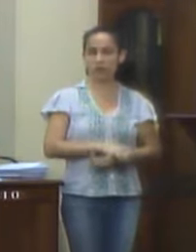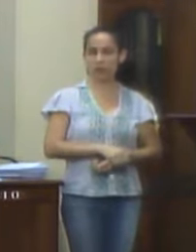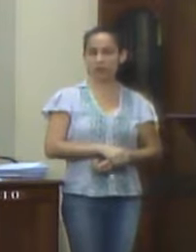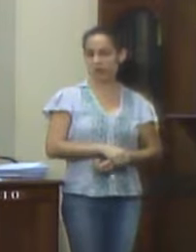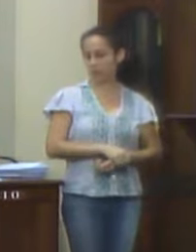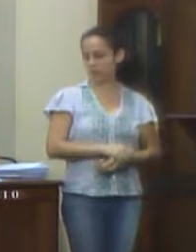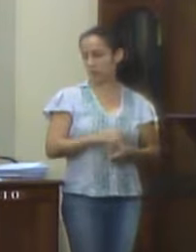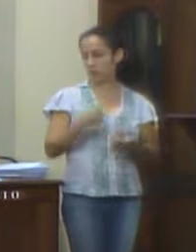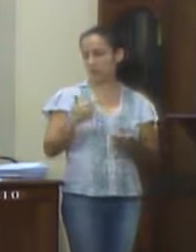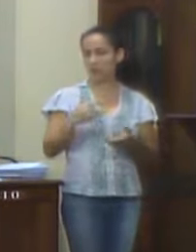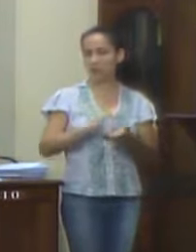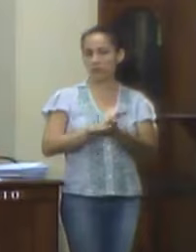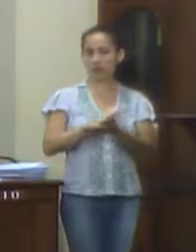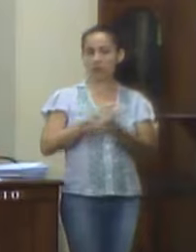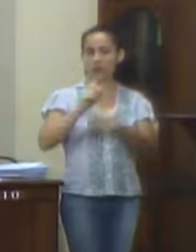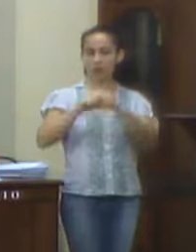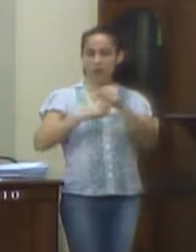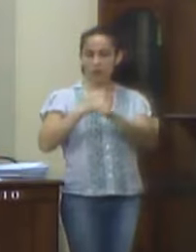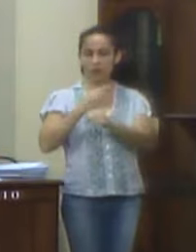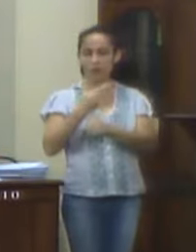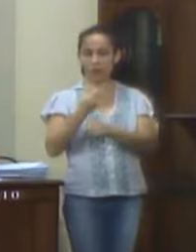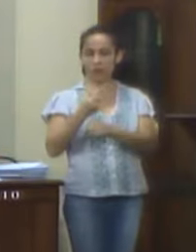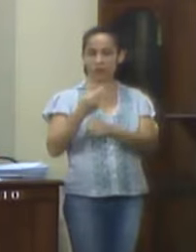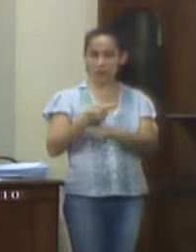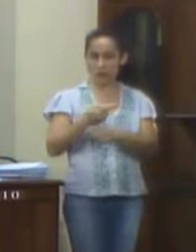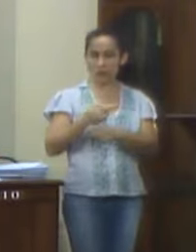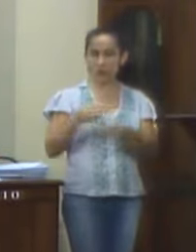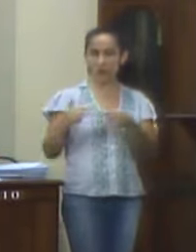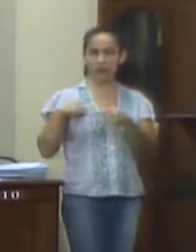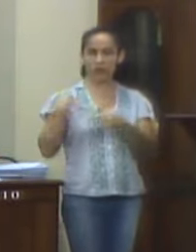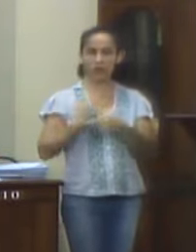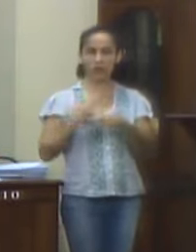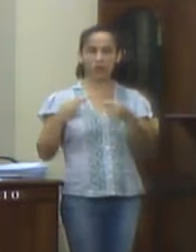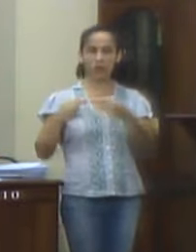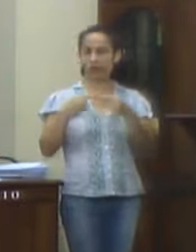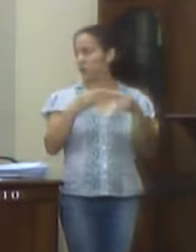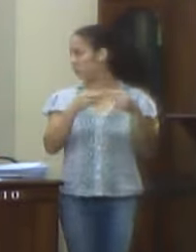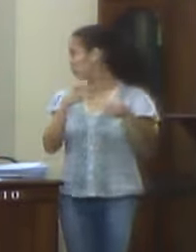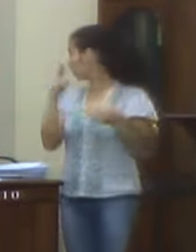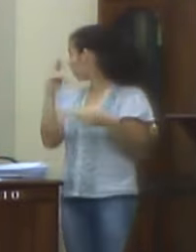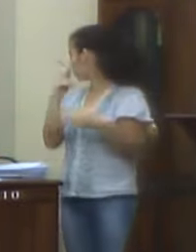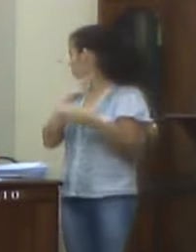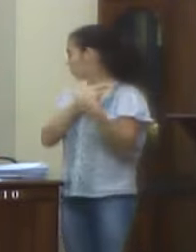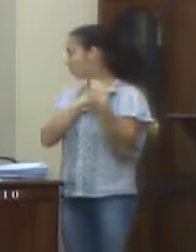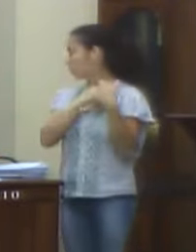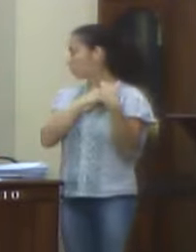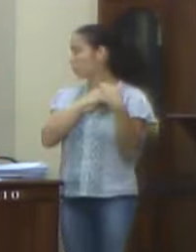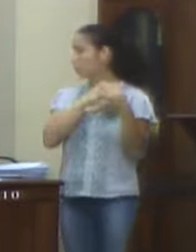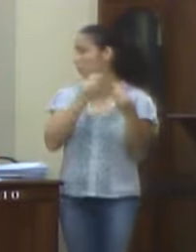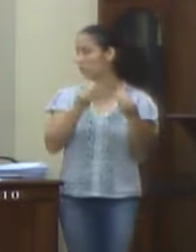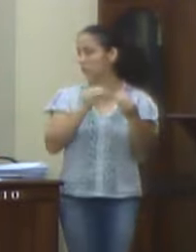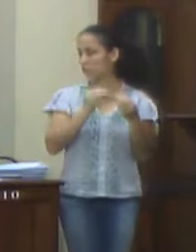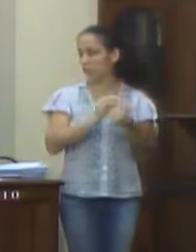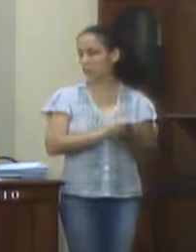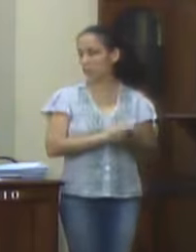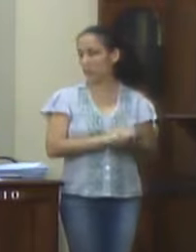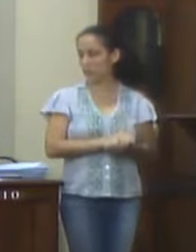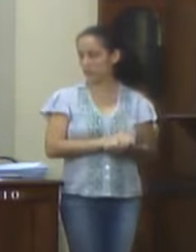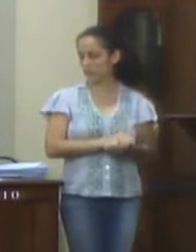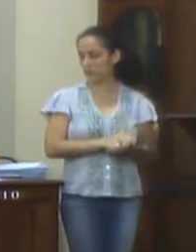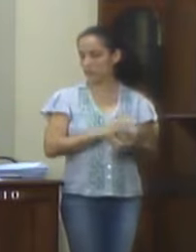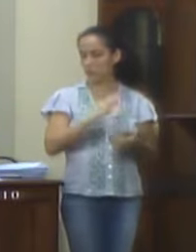de 2017, procedimento com o qual o concordamos, em respeito ao princípio da competência, segundo o MCAPS,